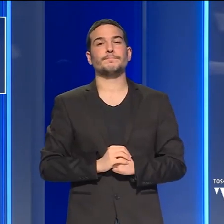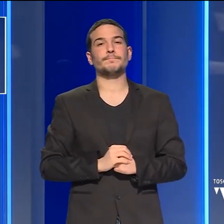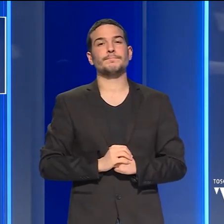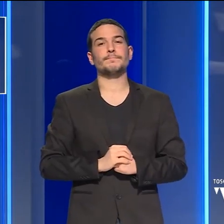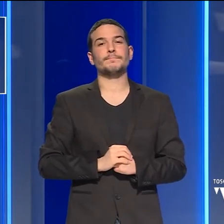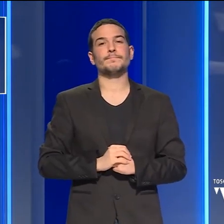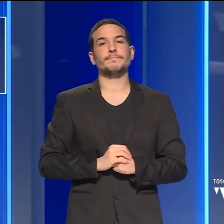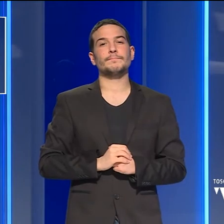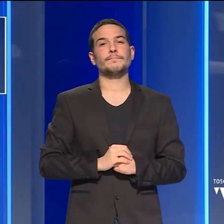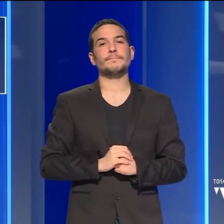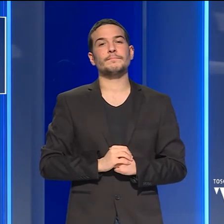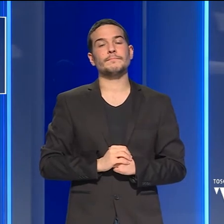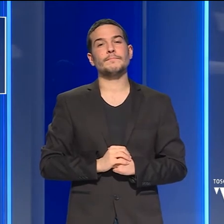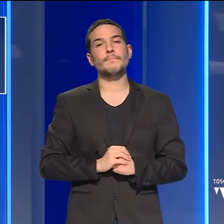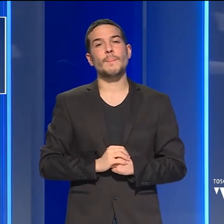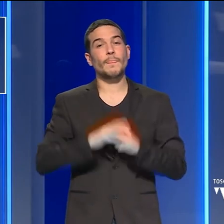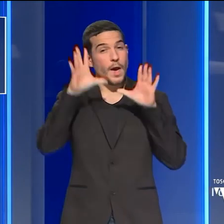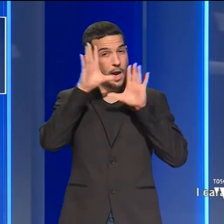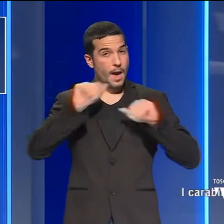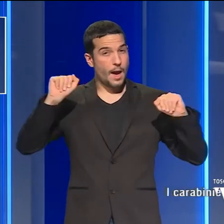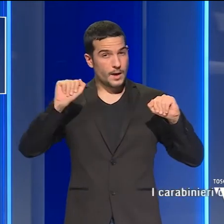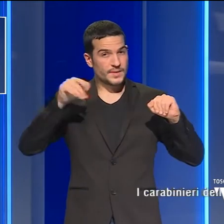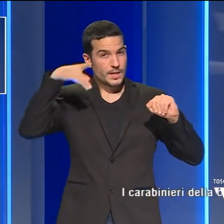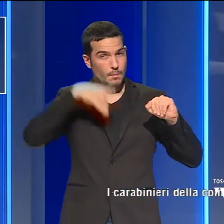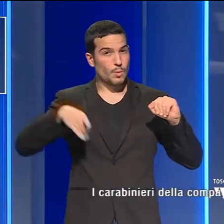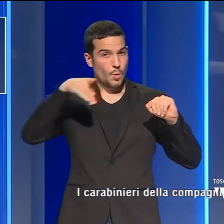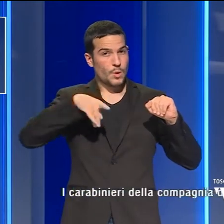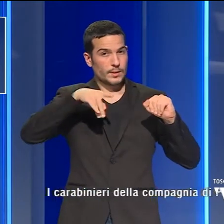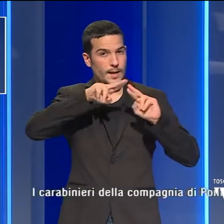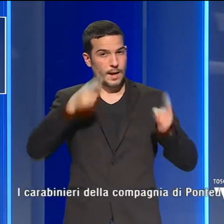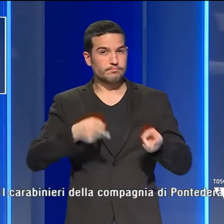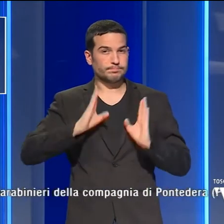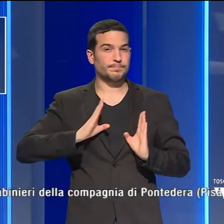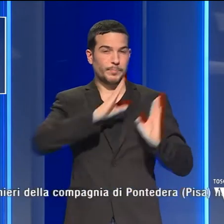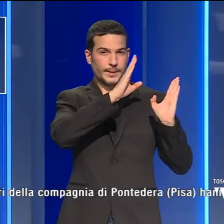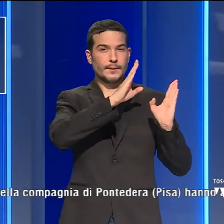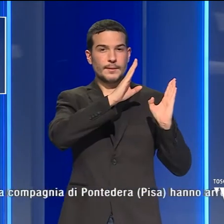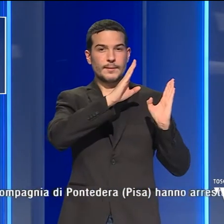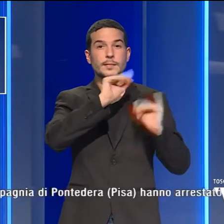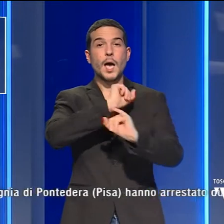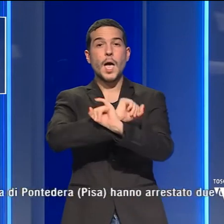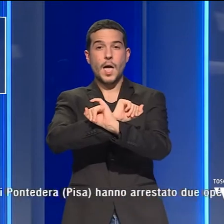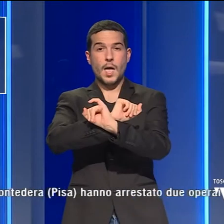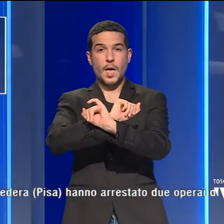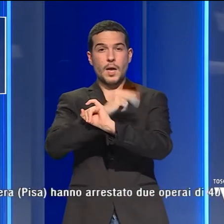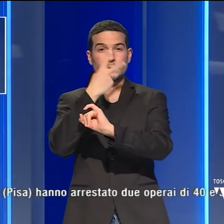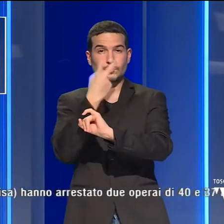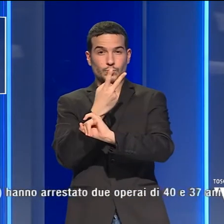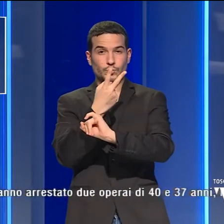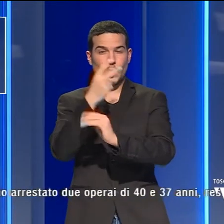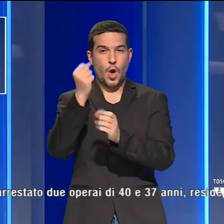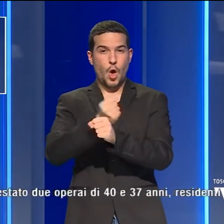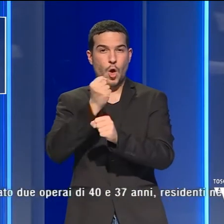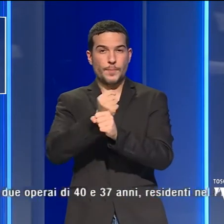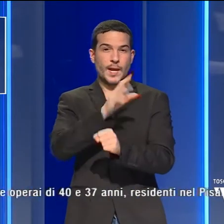I carabinieri della Compagnia di Ponte d'Era, in provincia di Pisa, hanno arrestato due operai